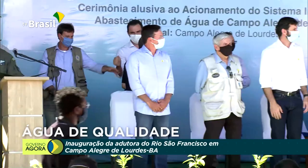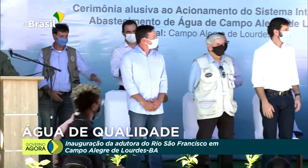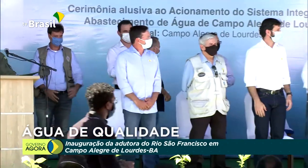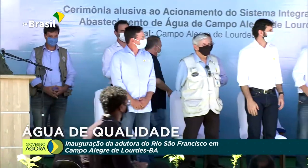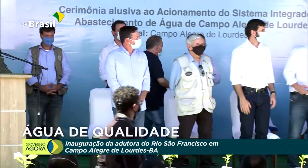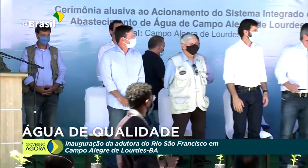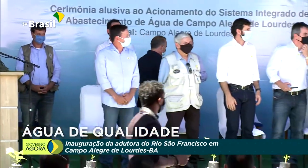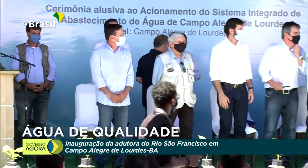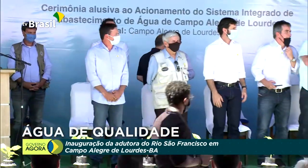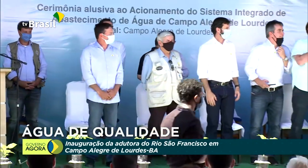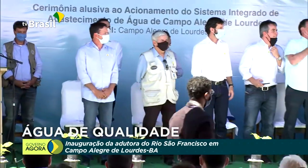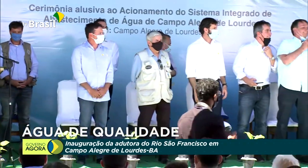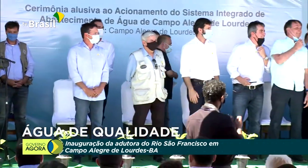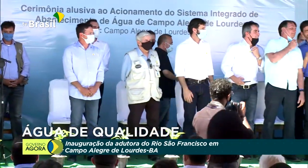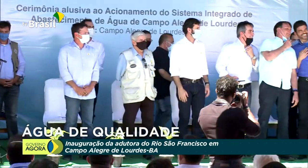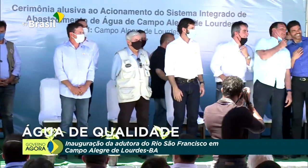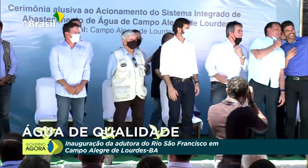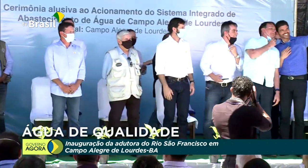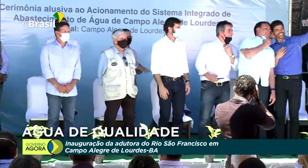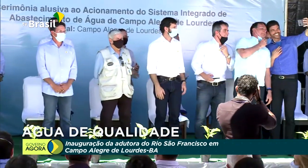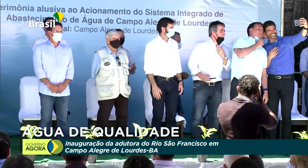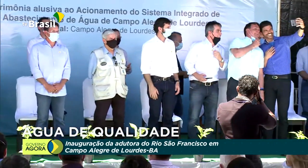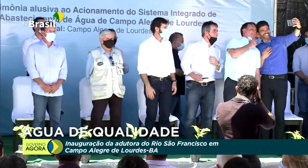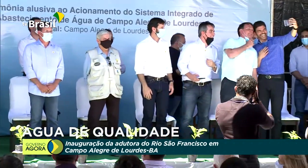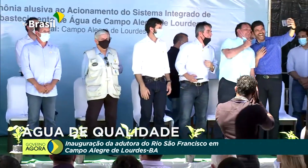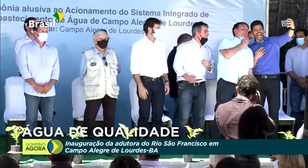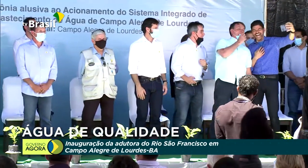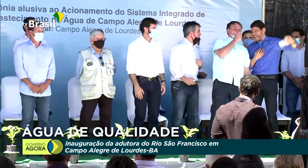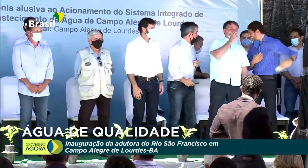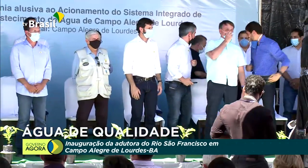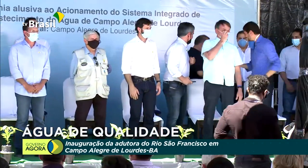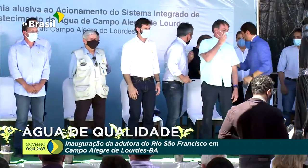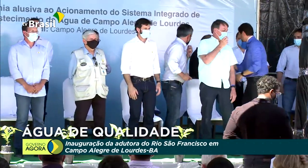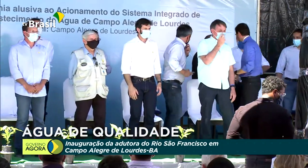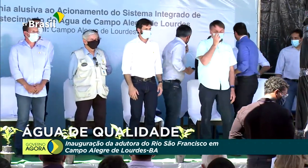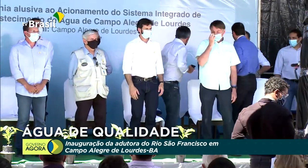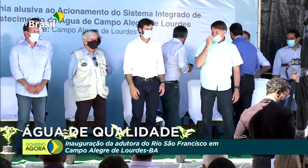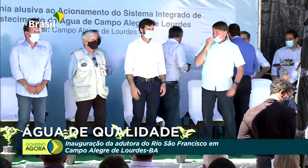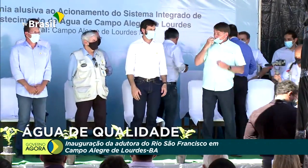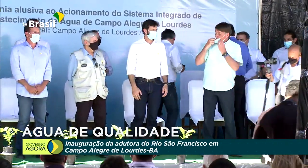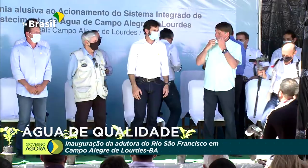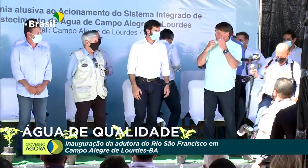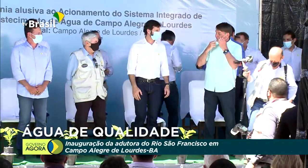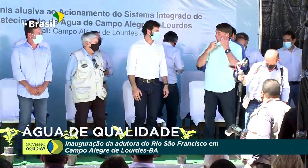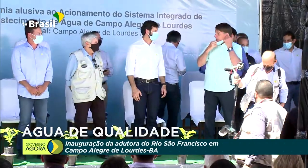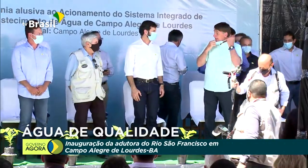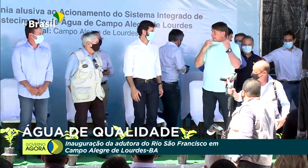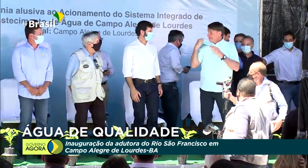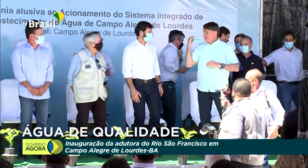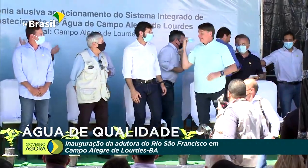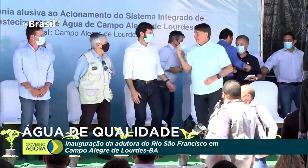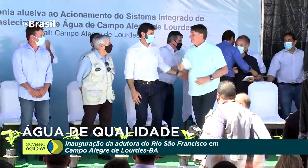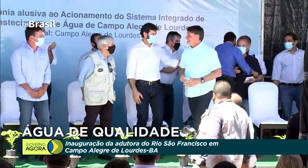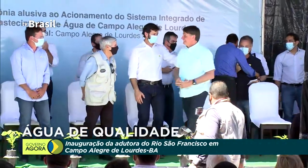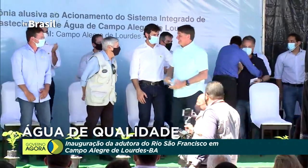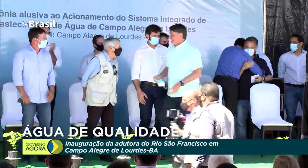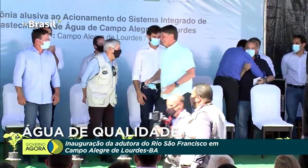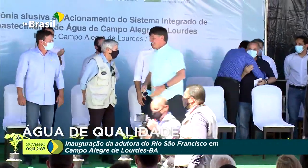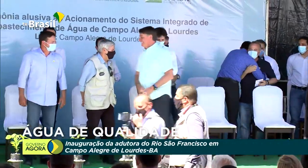Senhoras e senhores, com a palavra, o presidente da República, Jair Bolsonaro.